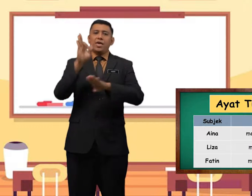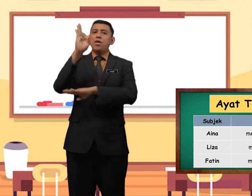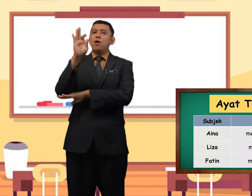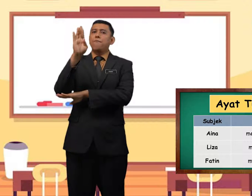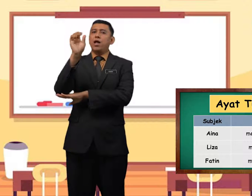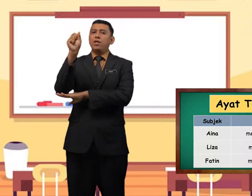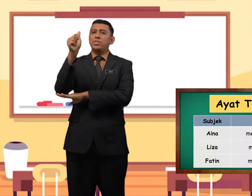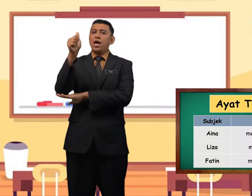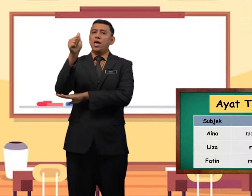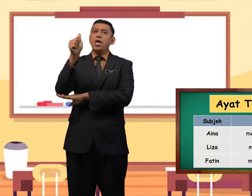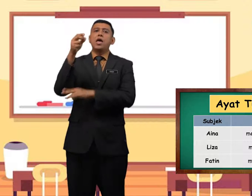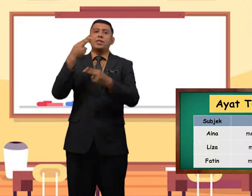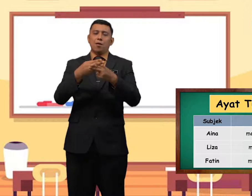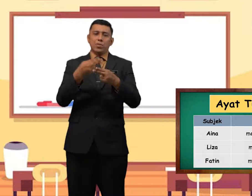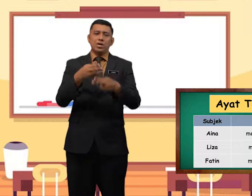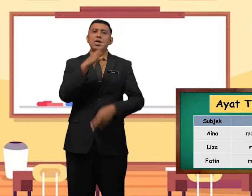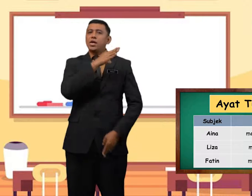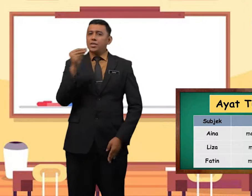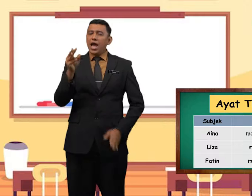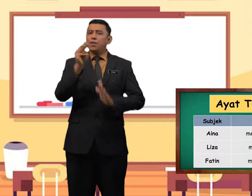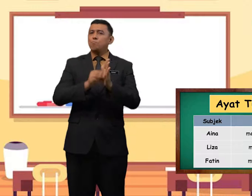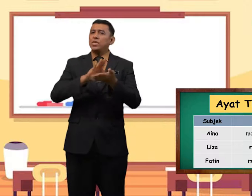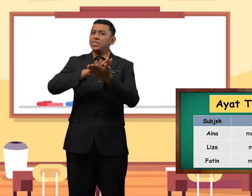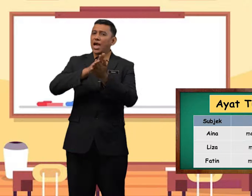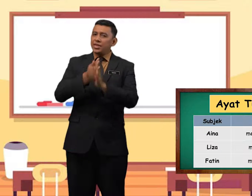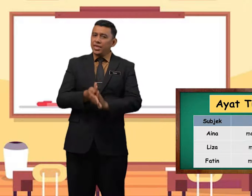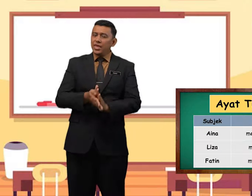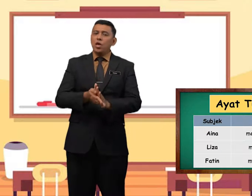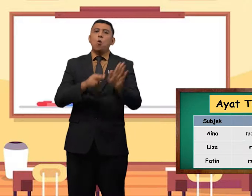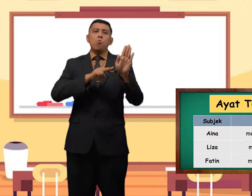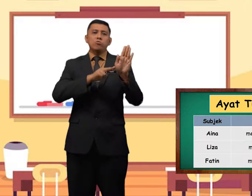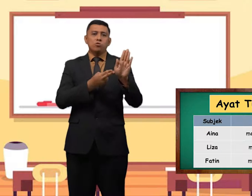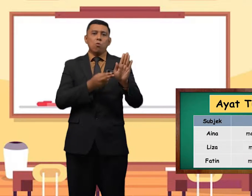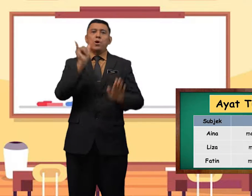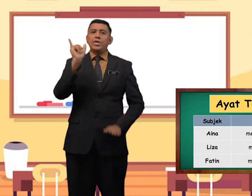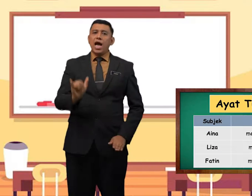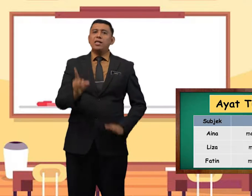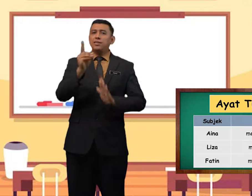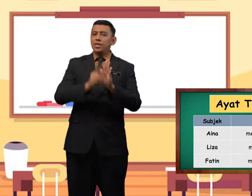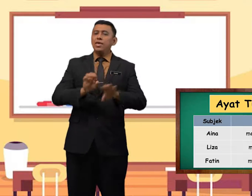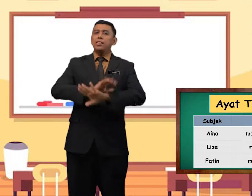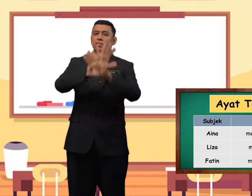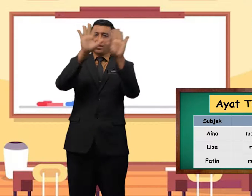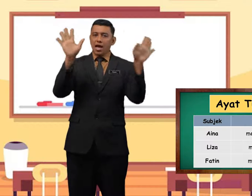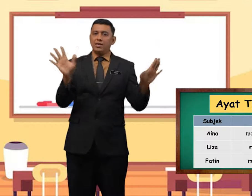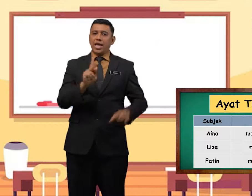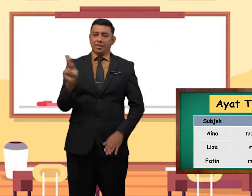frasa nama dan menjadi musuh yang diterangkan.